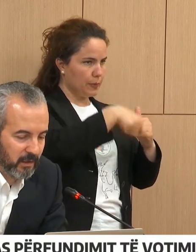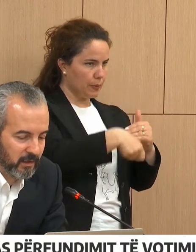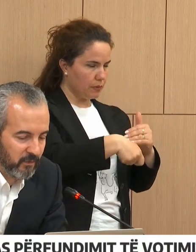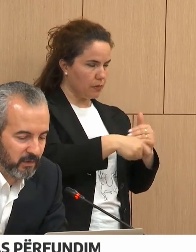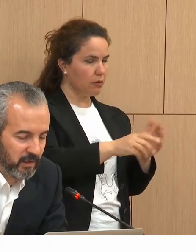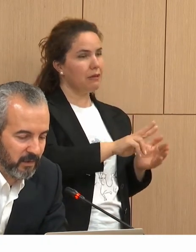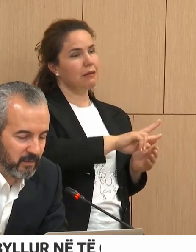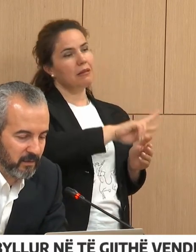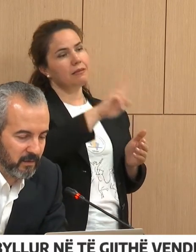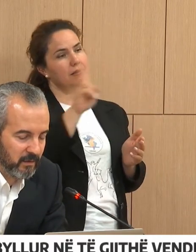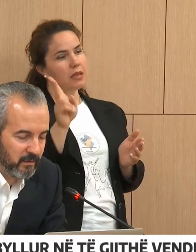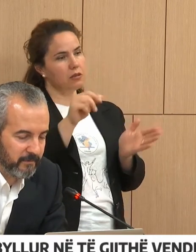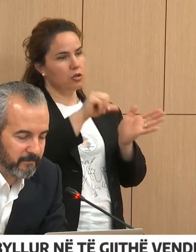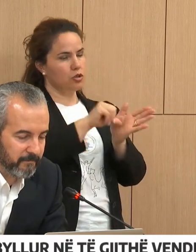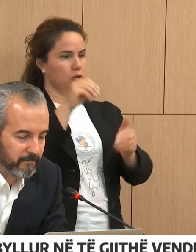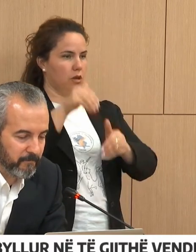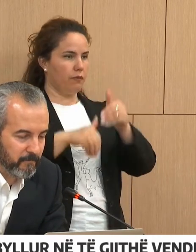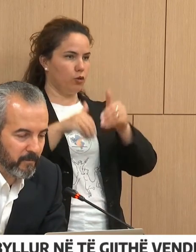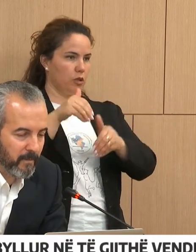qëndrat e votimit